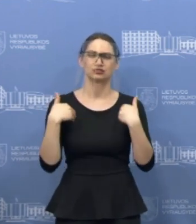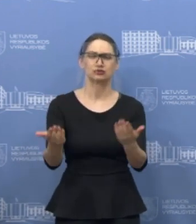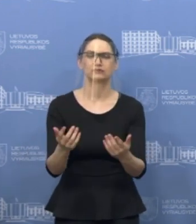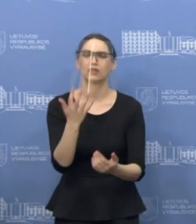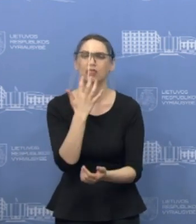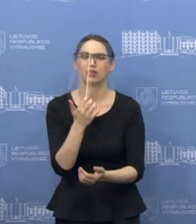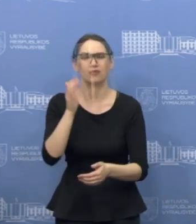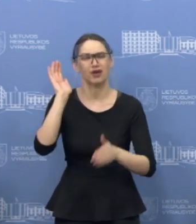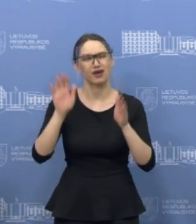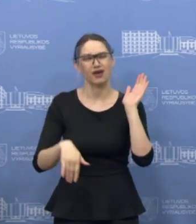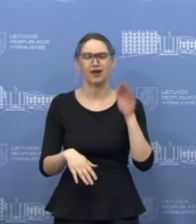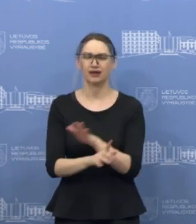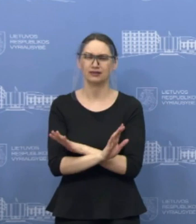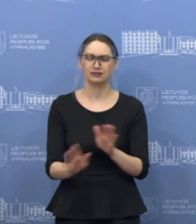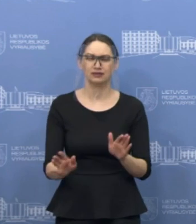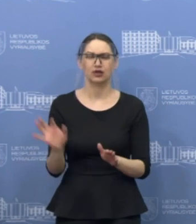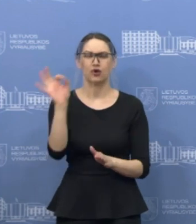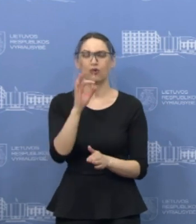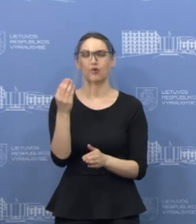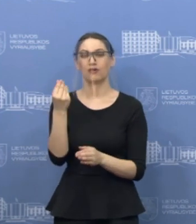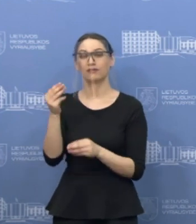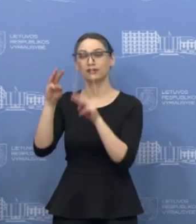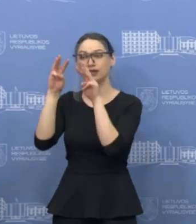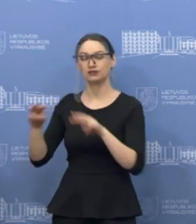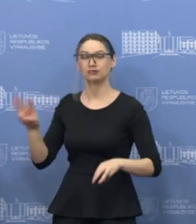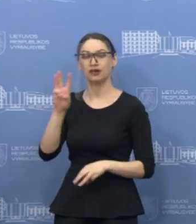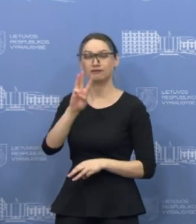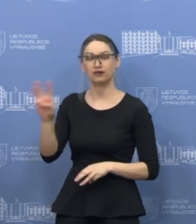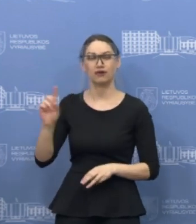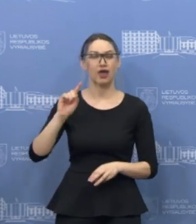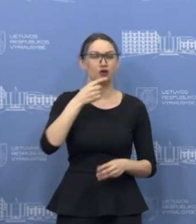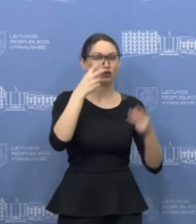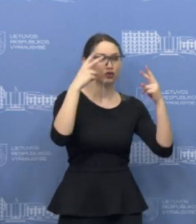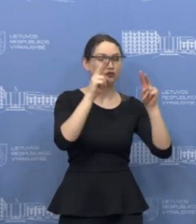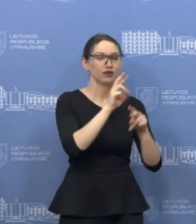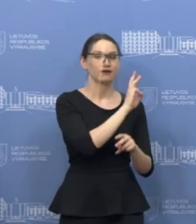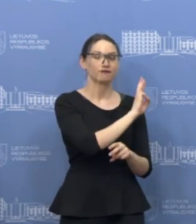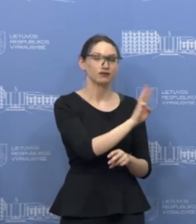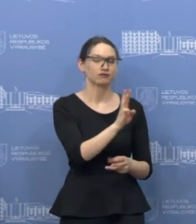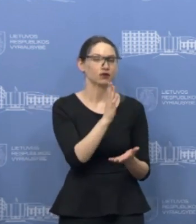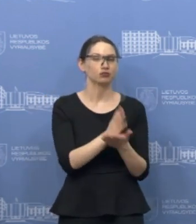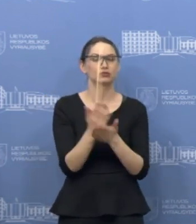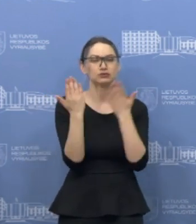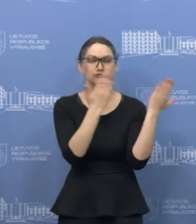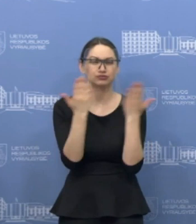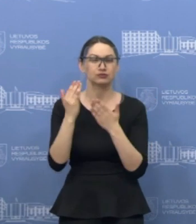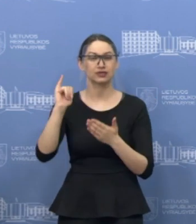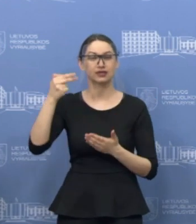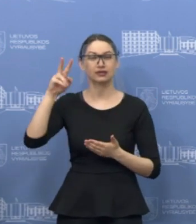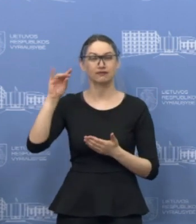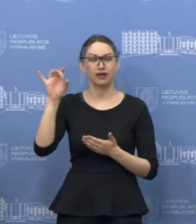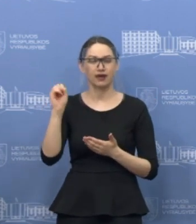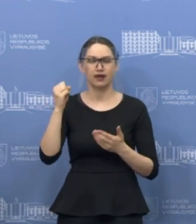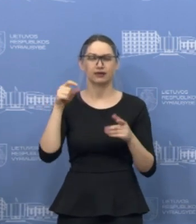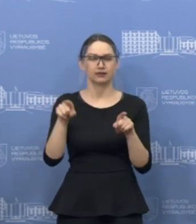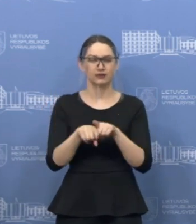tiek finansų ministerijos puslapyje, tiek ekonomikos ir inovacijos ministerijos puslapyje, tiek pačios Sinvegos puslapyje